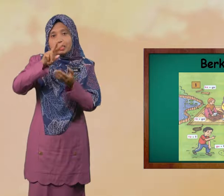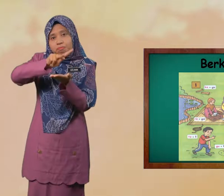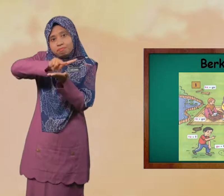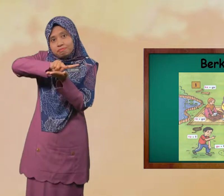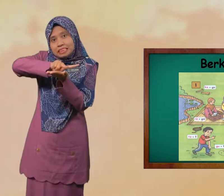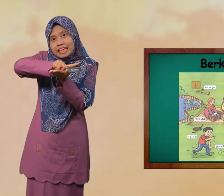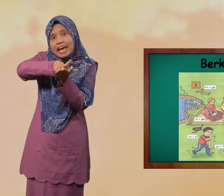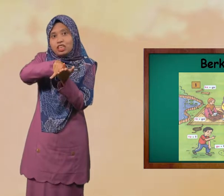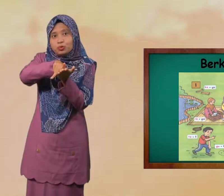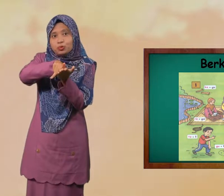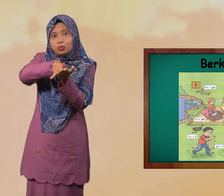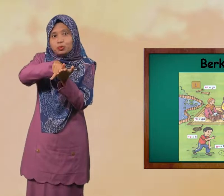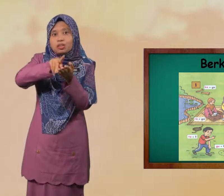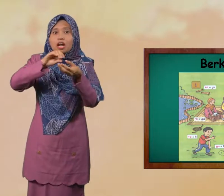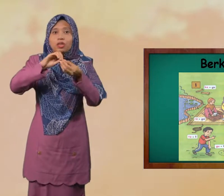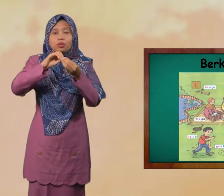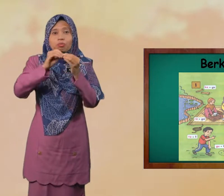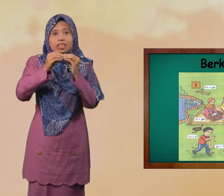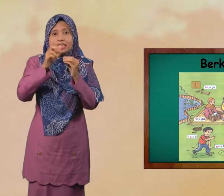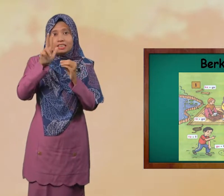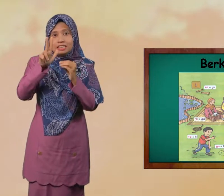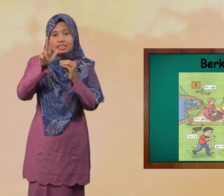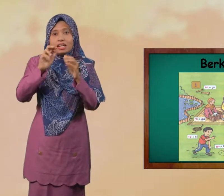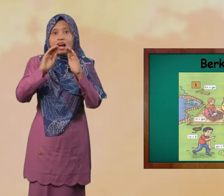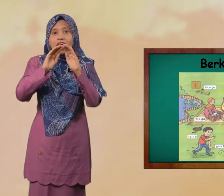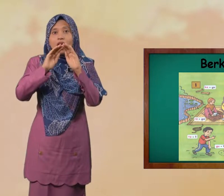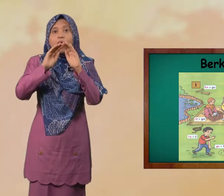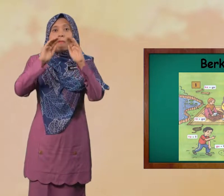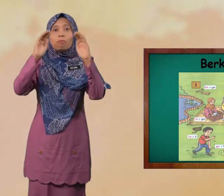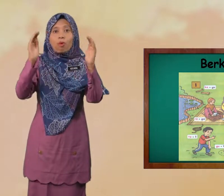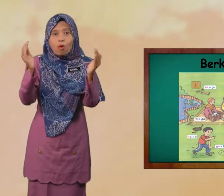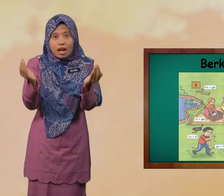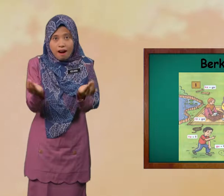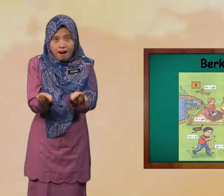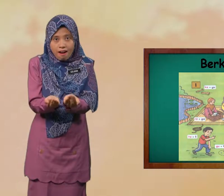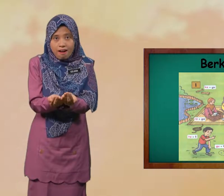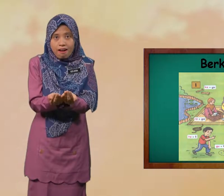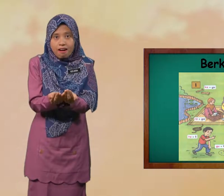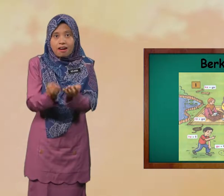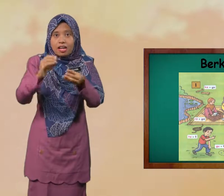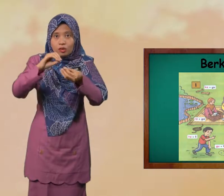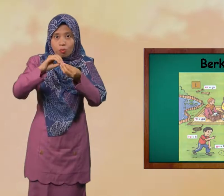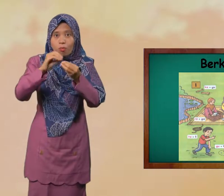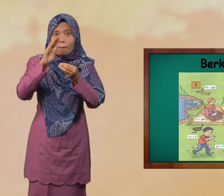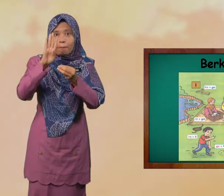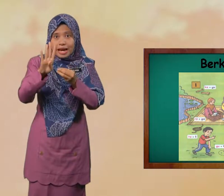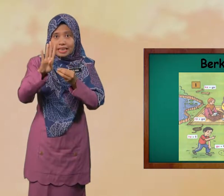Keju Nombor Tiga Bola Nombor Empat